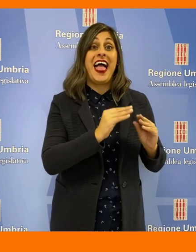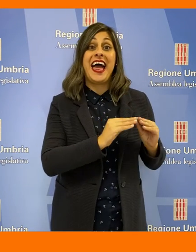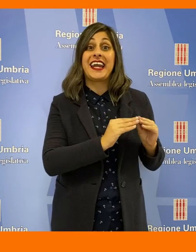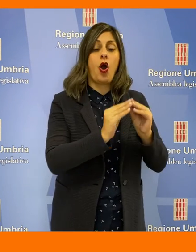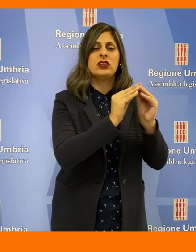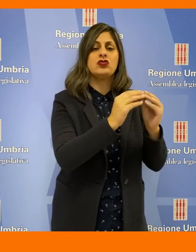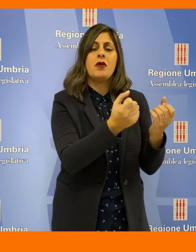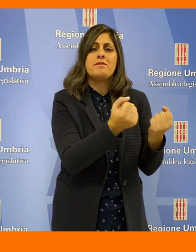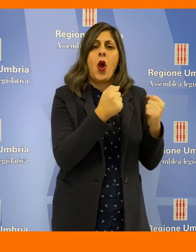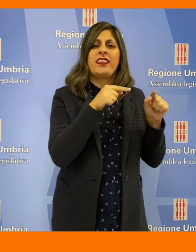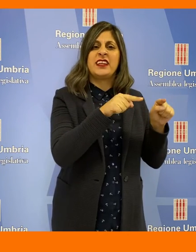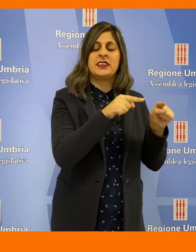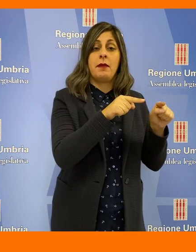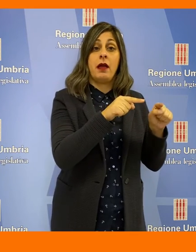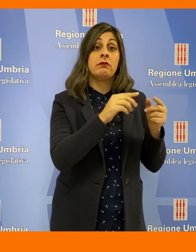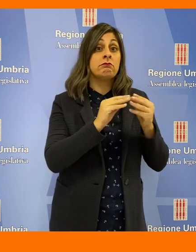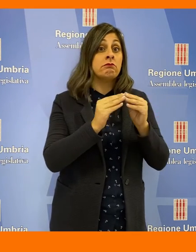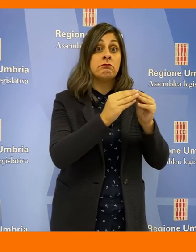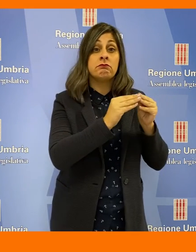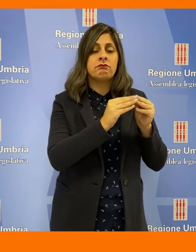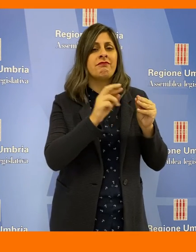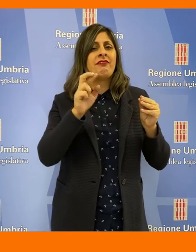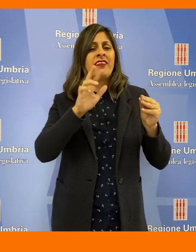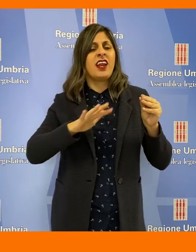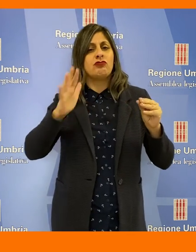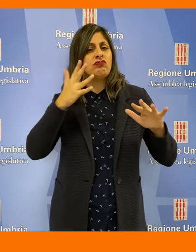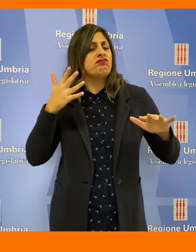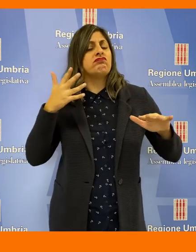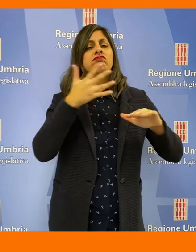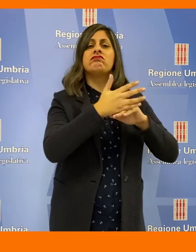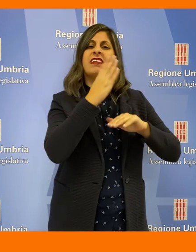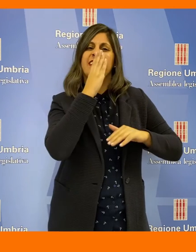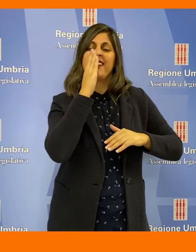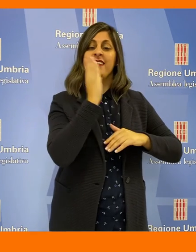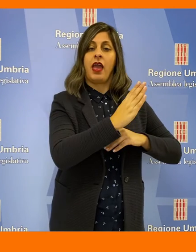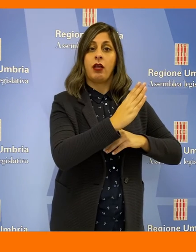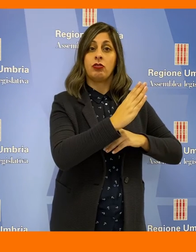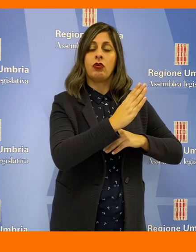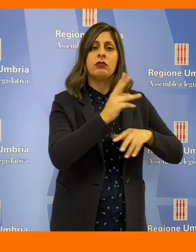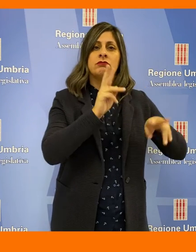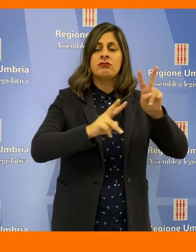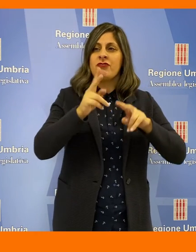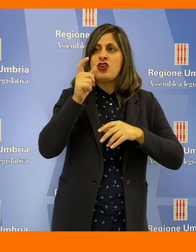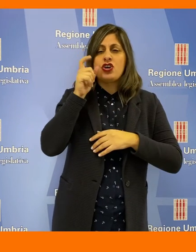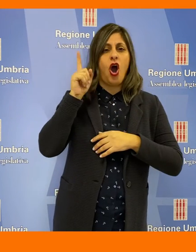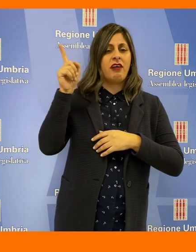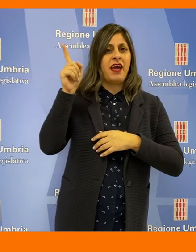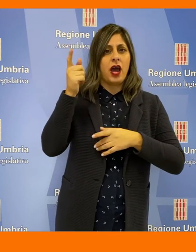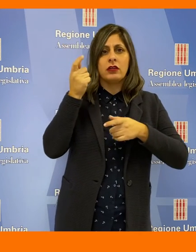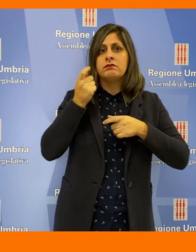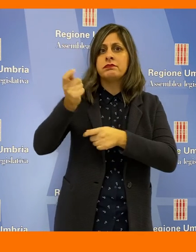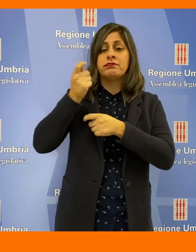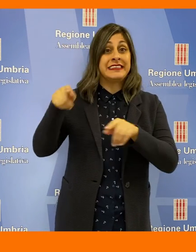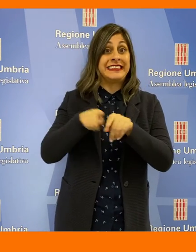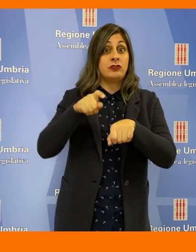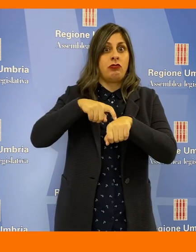l'ufficio speciale per la ricostruzione attraverso un intervento immediato e diretto da parte della regione, sollecitando